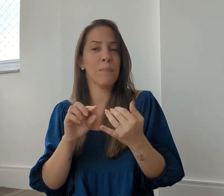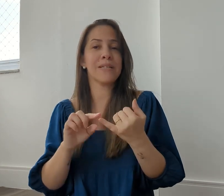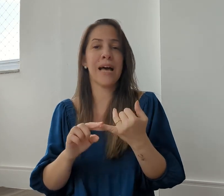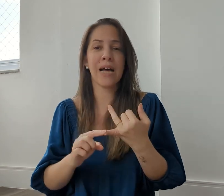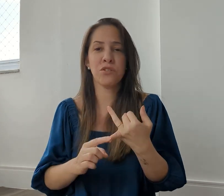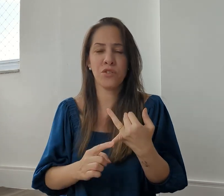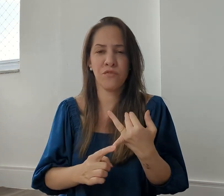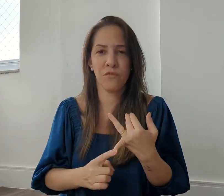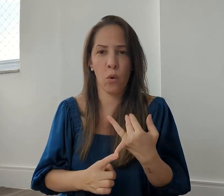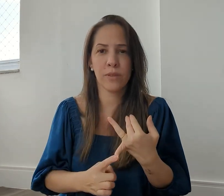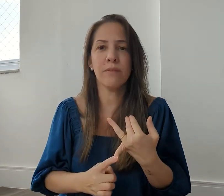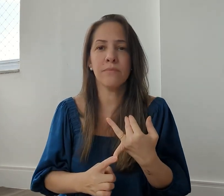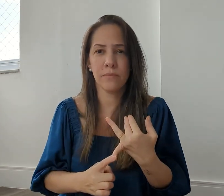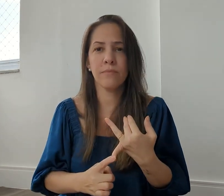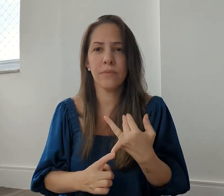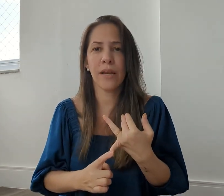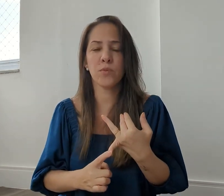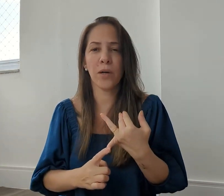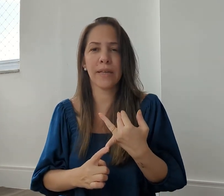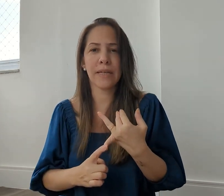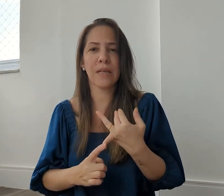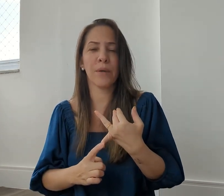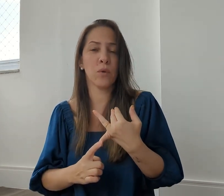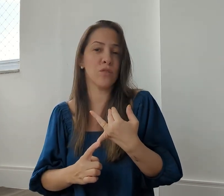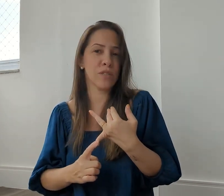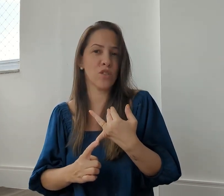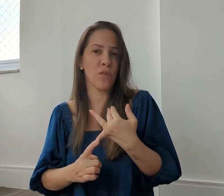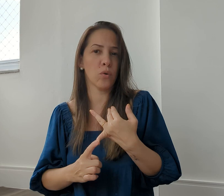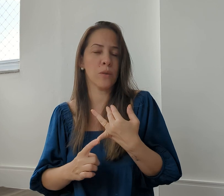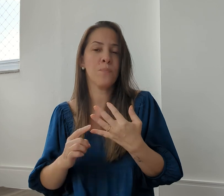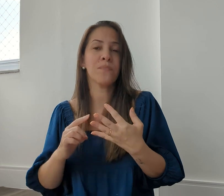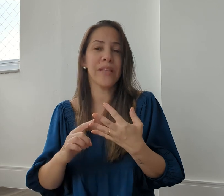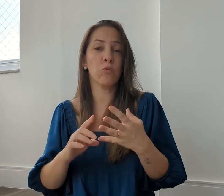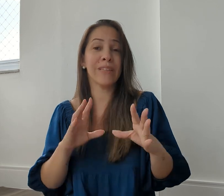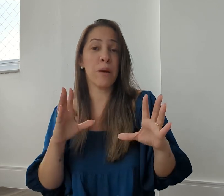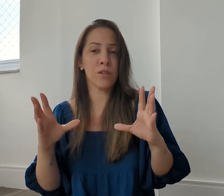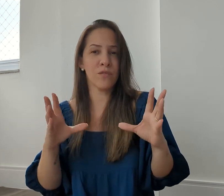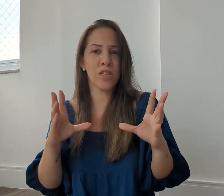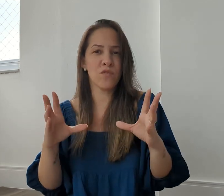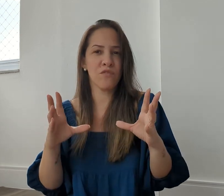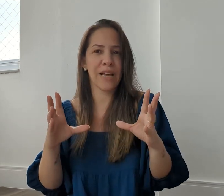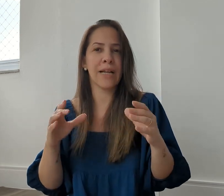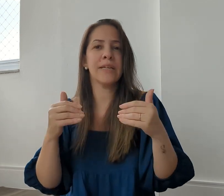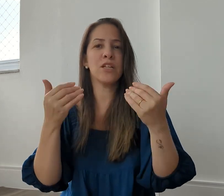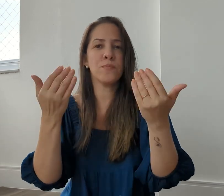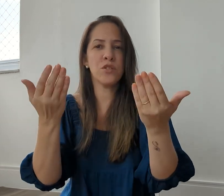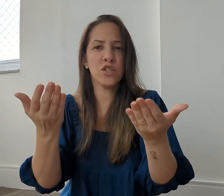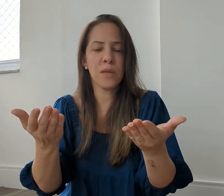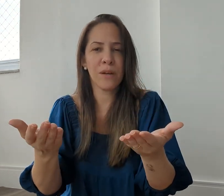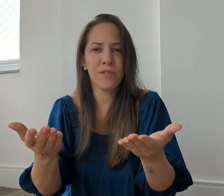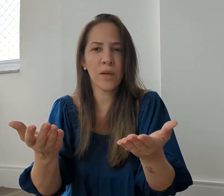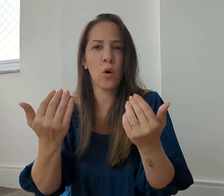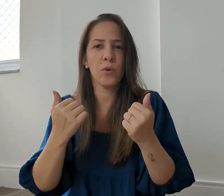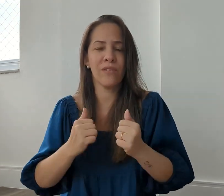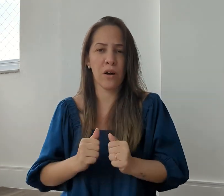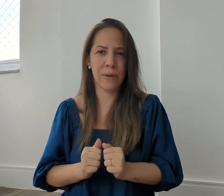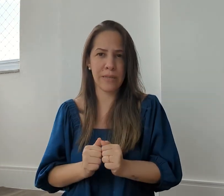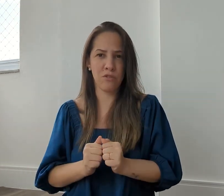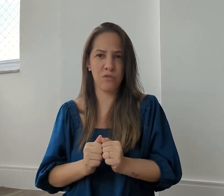passagem de volta, eles podem querer saber quando vocês voltam, né? O tempo que vocês vão ficar ali, eles pedirem pra você comprovar com a passagem de